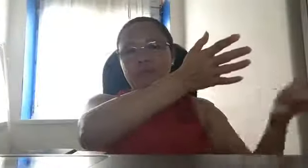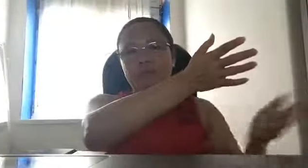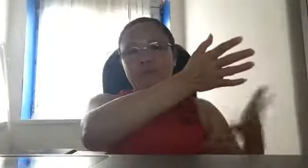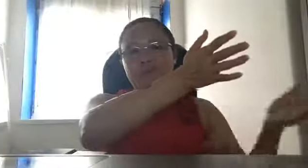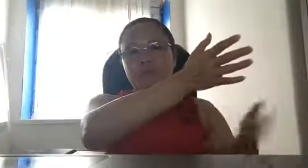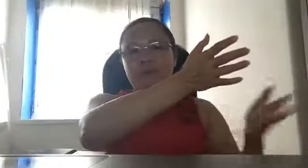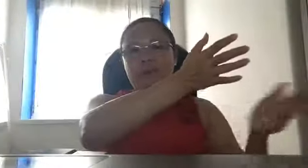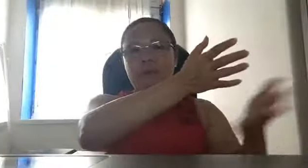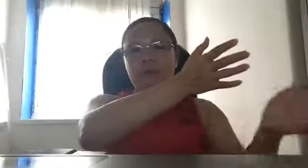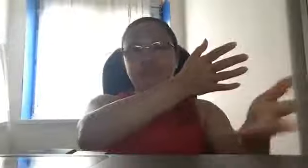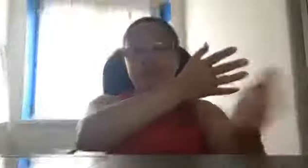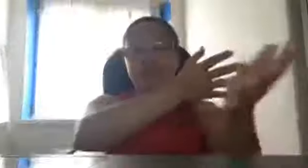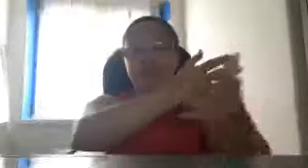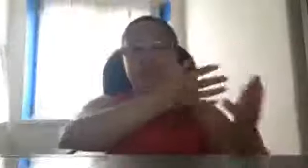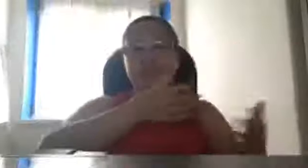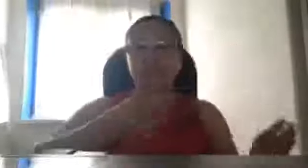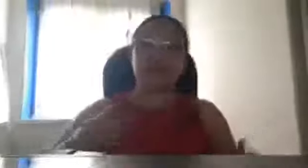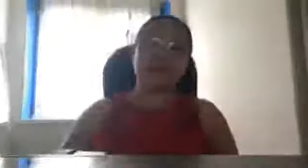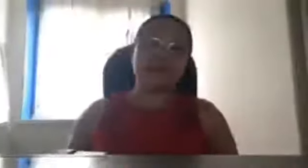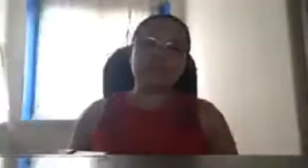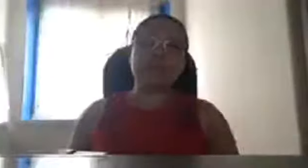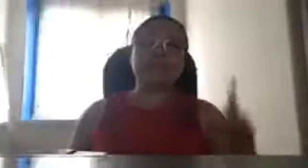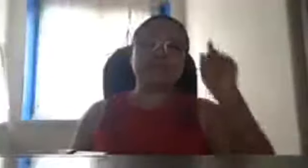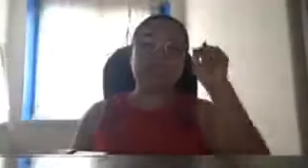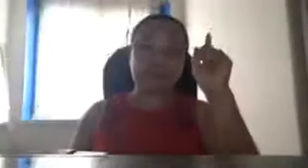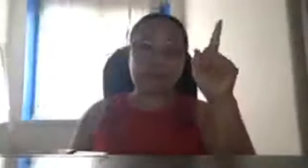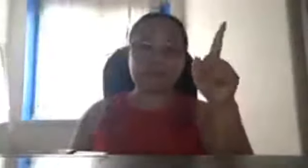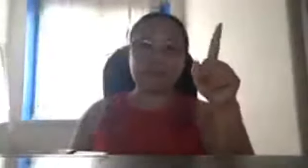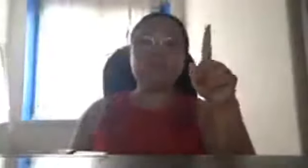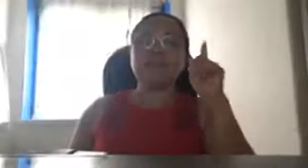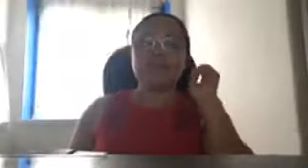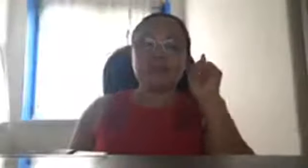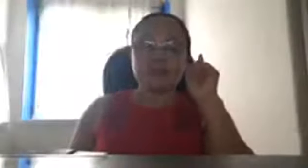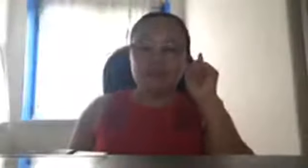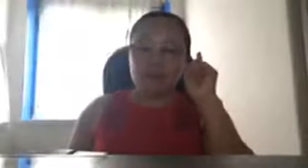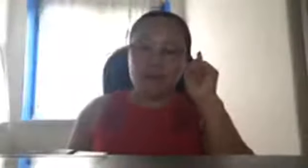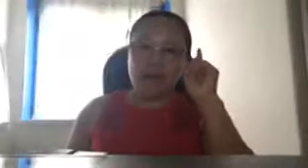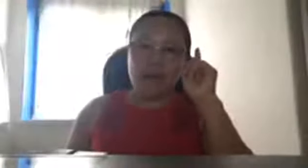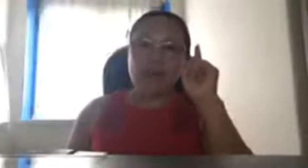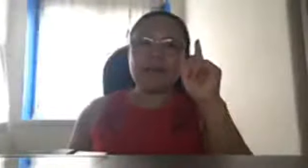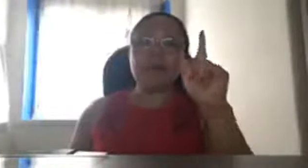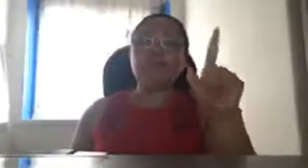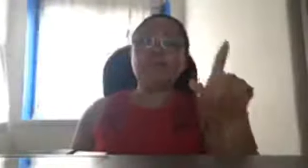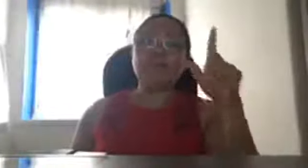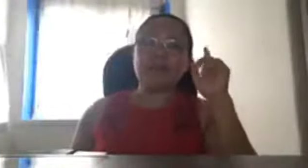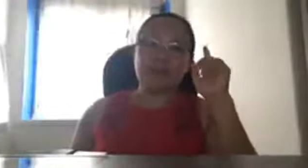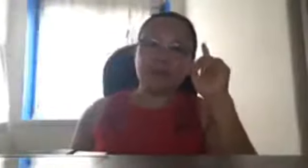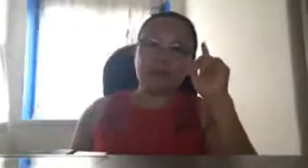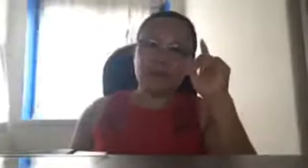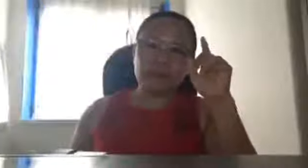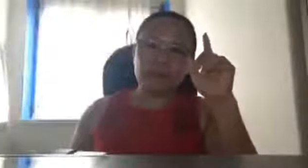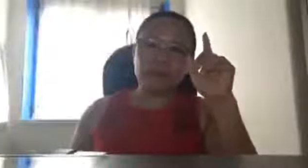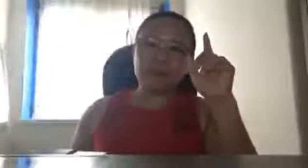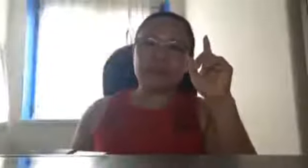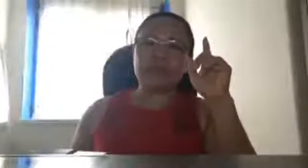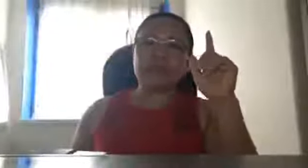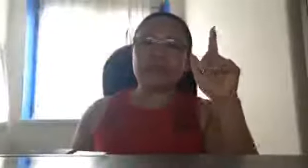magbabaon sa ating karagatan ng missiles kaya dapat kung maaari po mahal na Pangulong Duterte